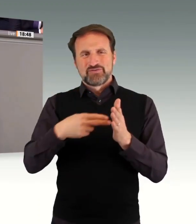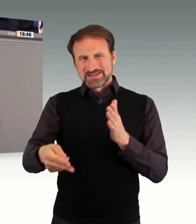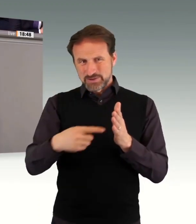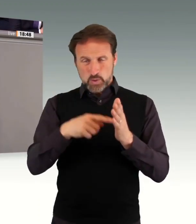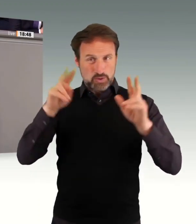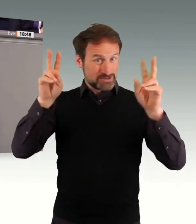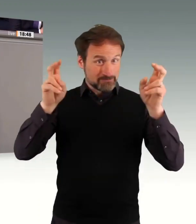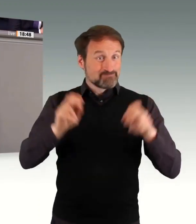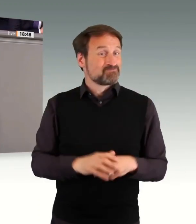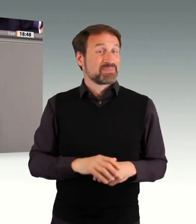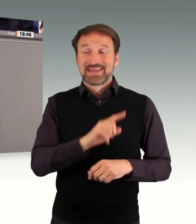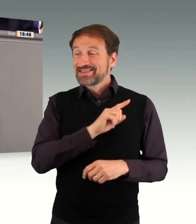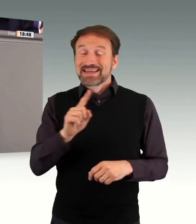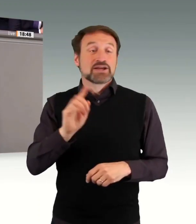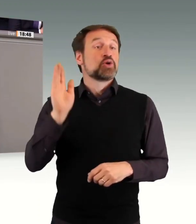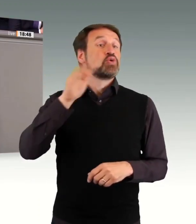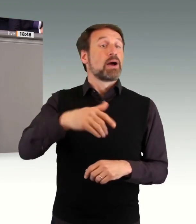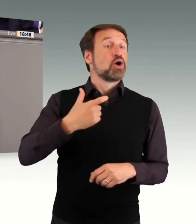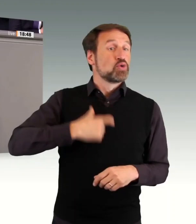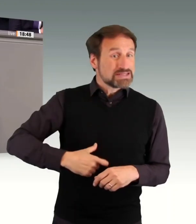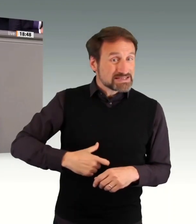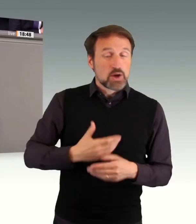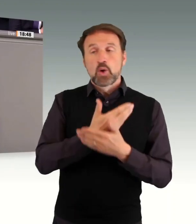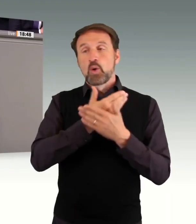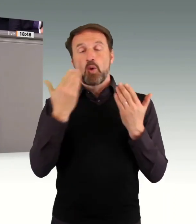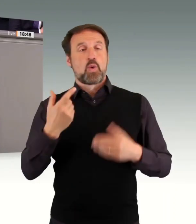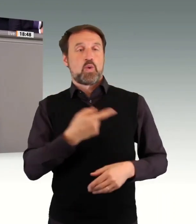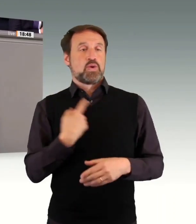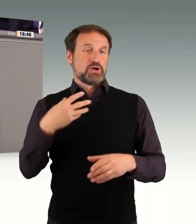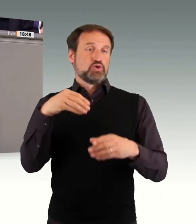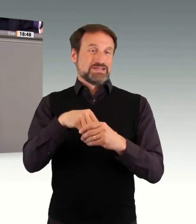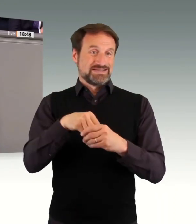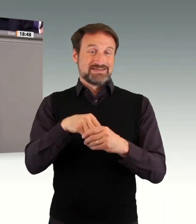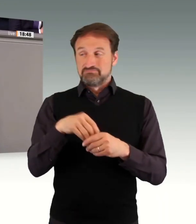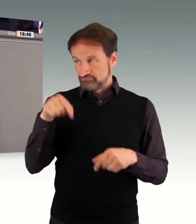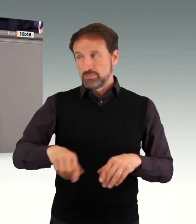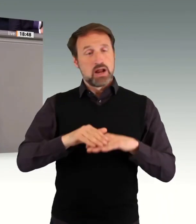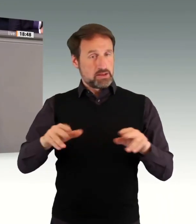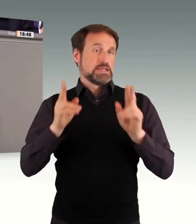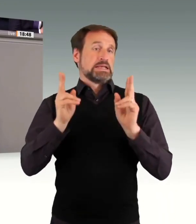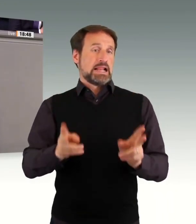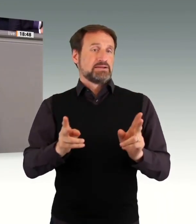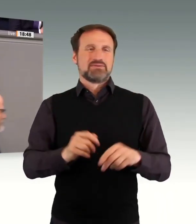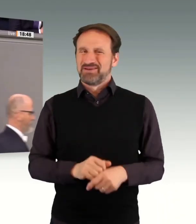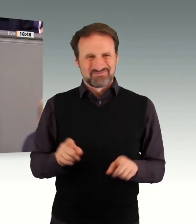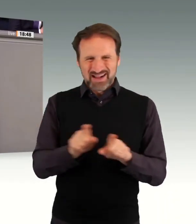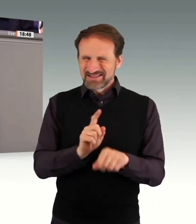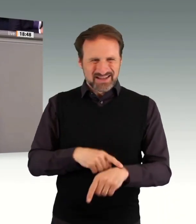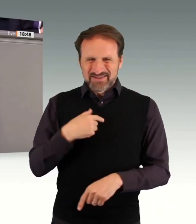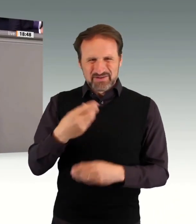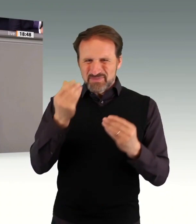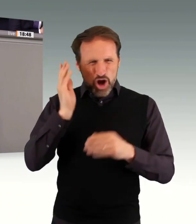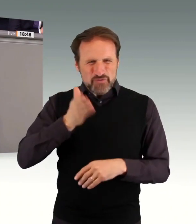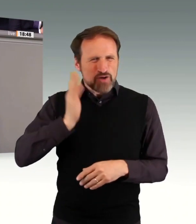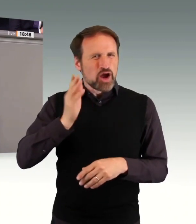Regierungshandels dem nicht entsprach. Fristen für die Abgabe von Stellungnahmen zu komplexen Gesetzesentwürfen